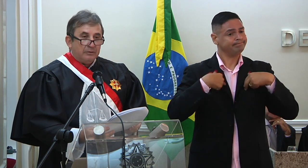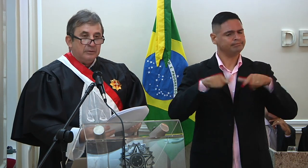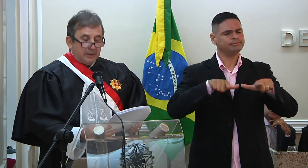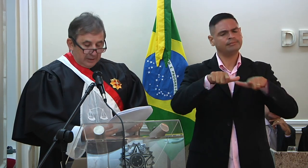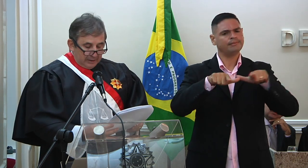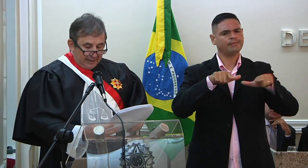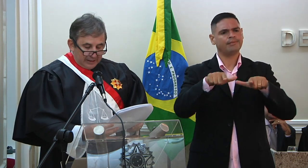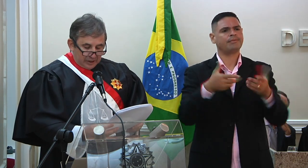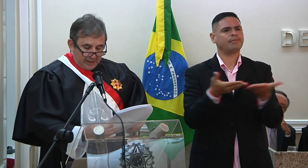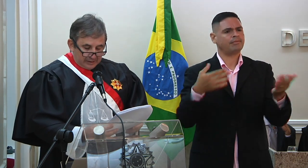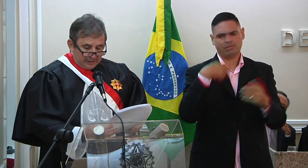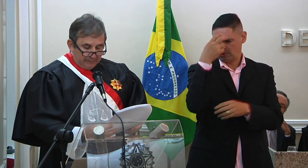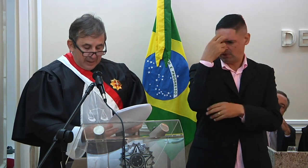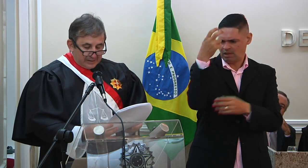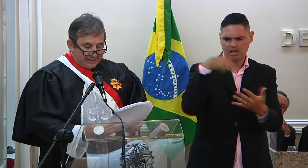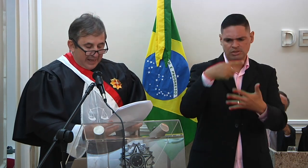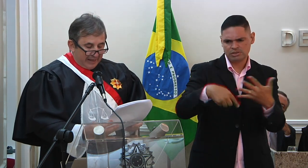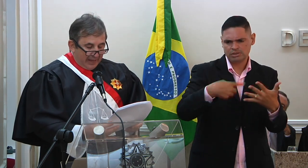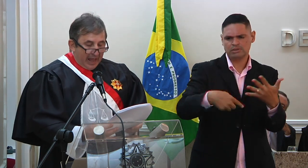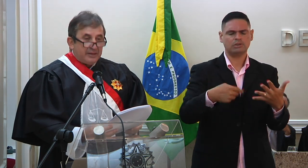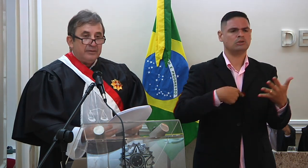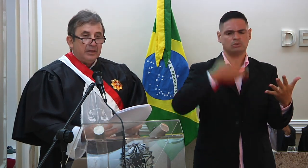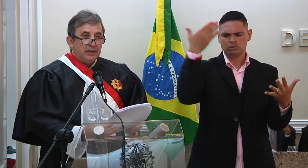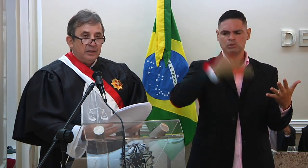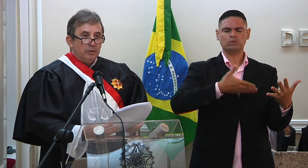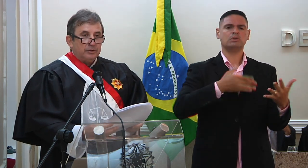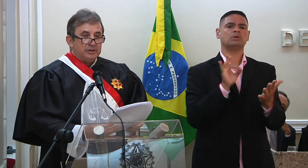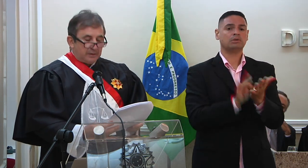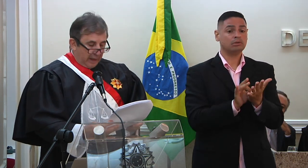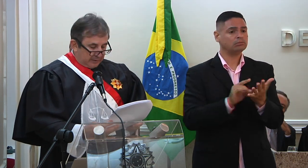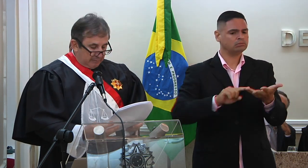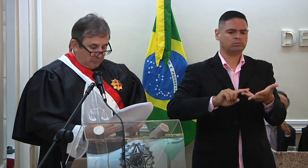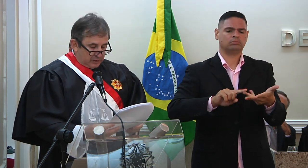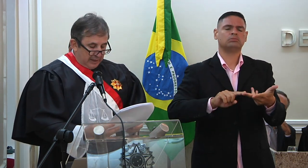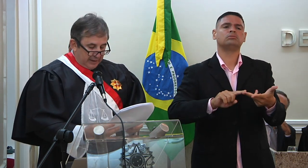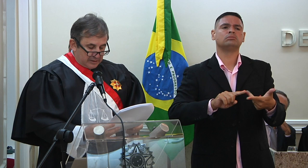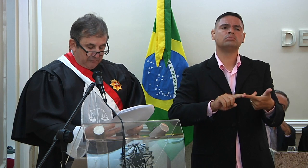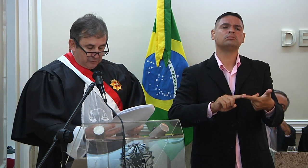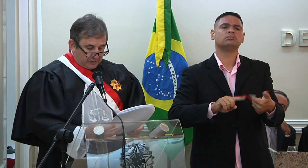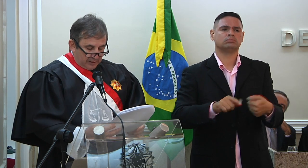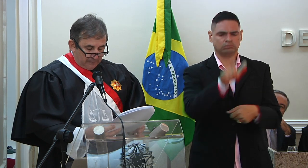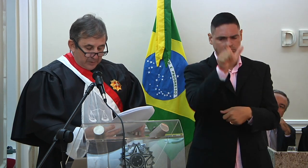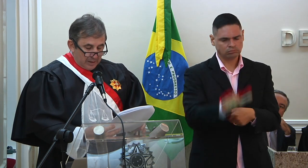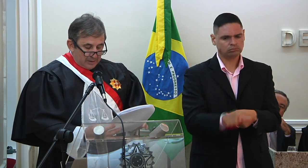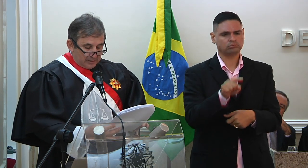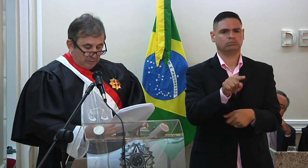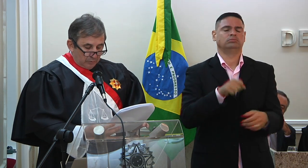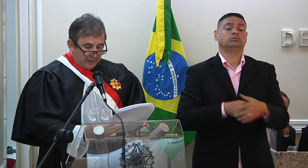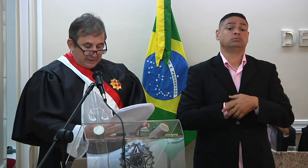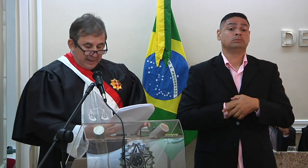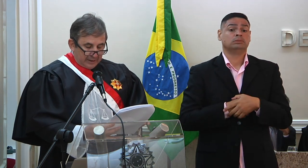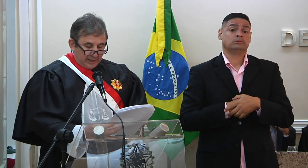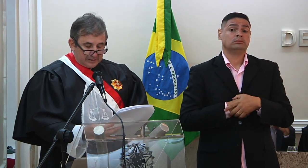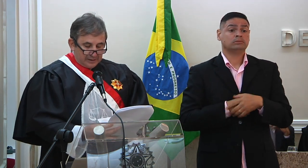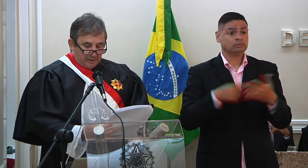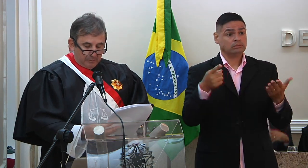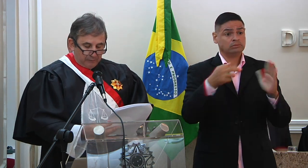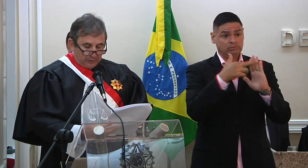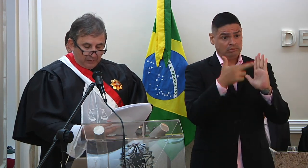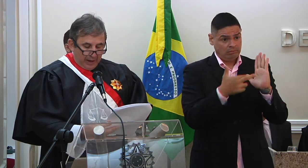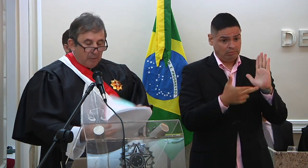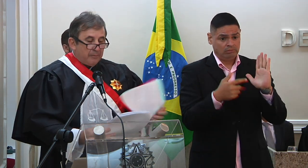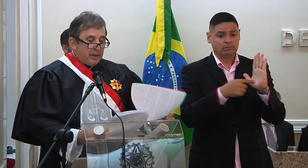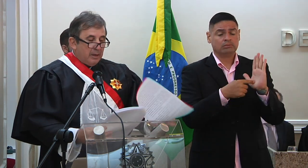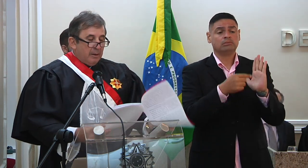ao trabalho, inteligência, seriedade e outros atributos inerentes à função, segundo as regras de